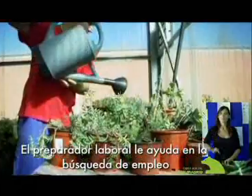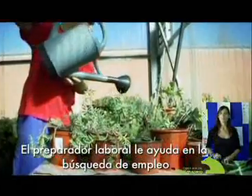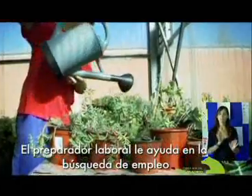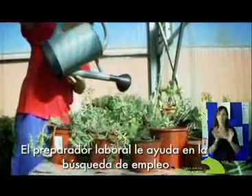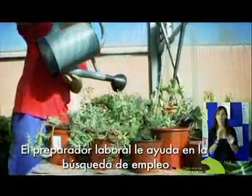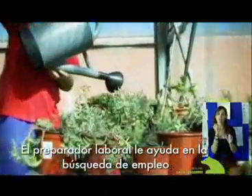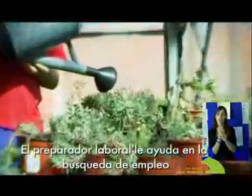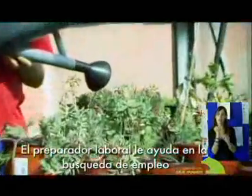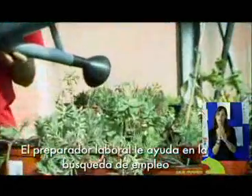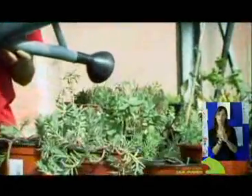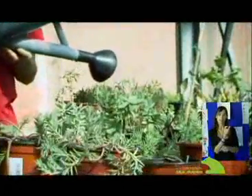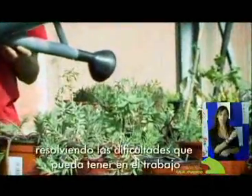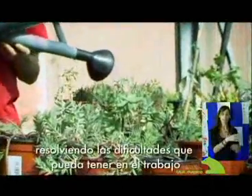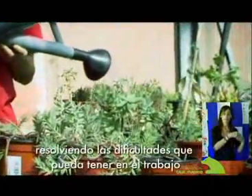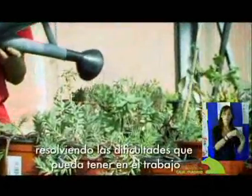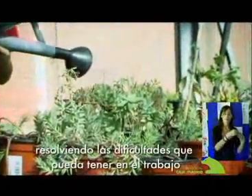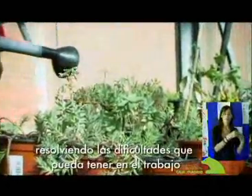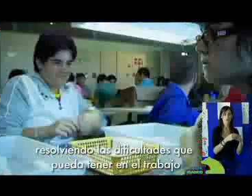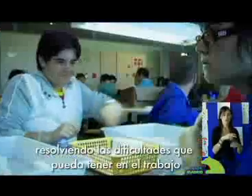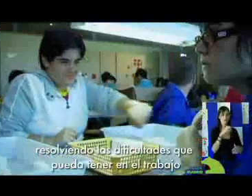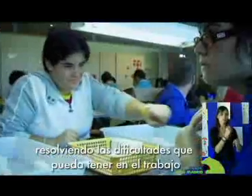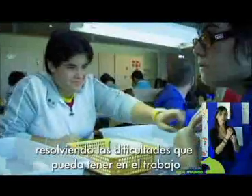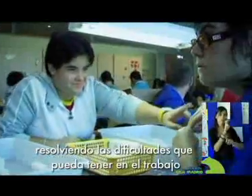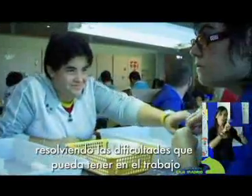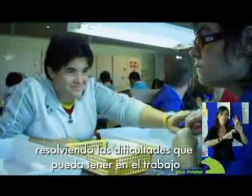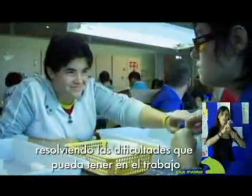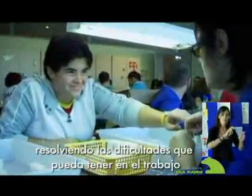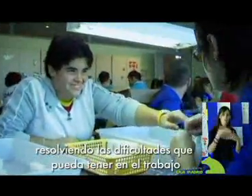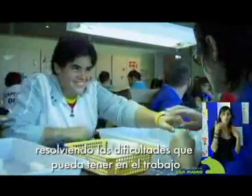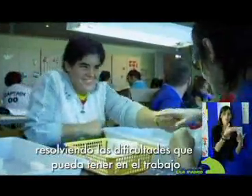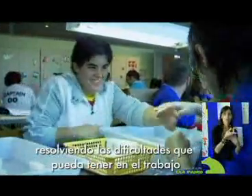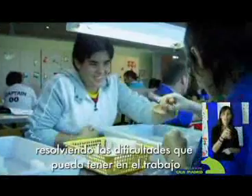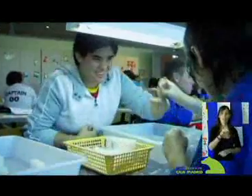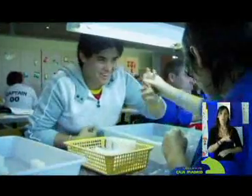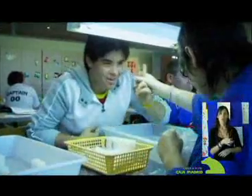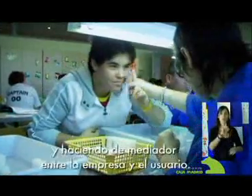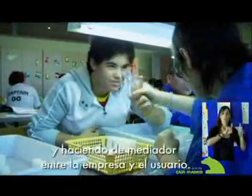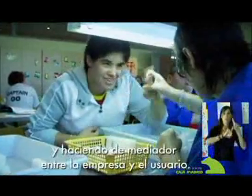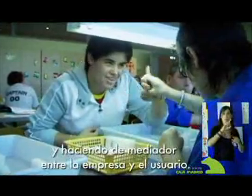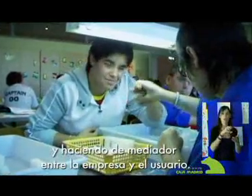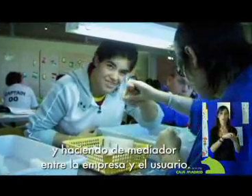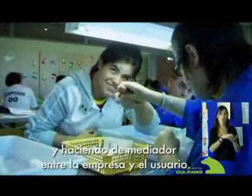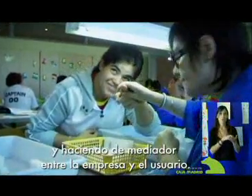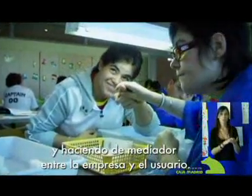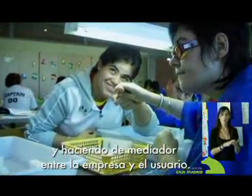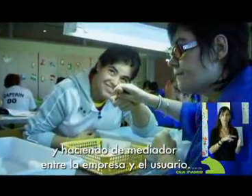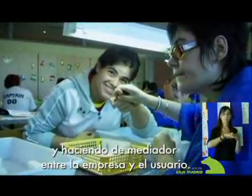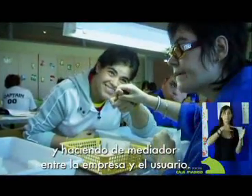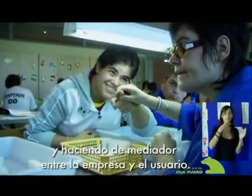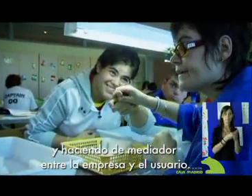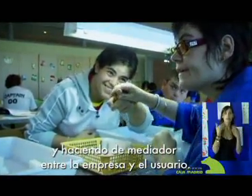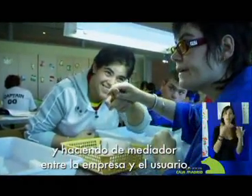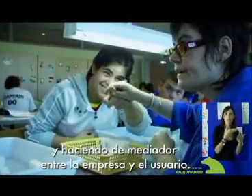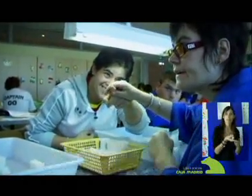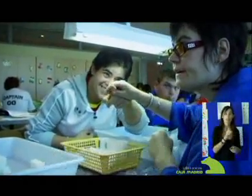ayuda en la búsqueda de empleo, resolviendo las dificultades que pueda tener en el trabajo y haciendo de mediador entre la empresa